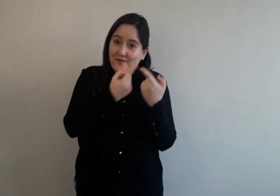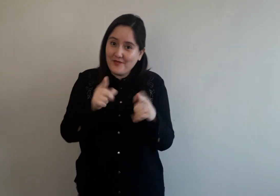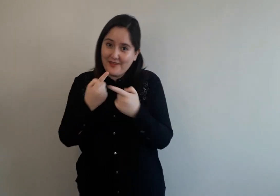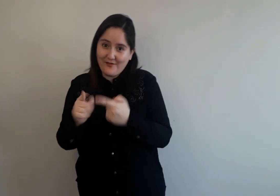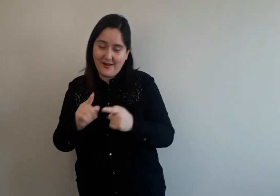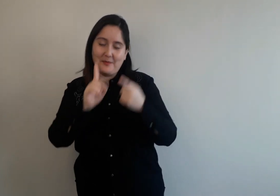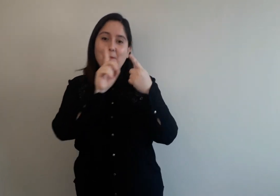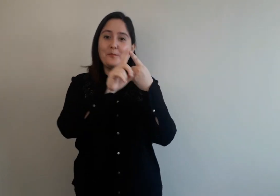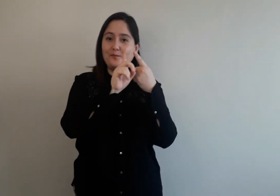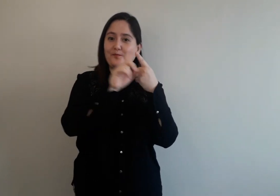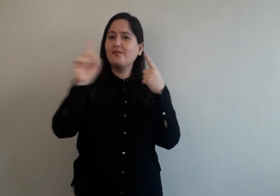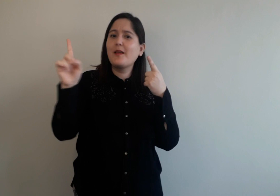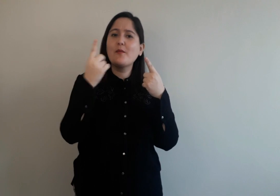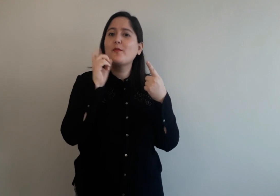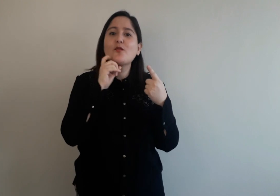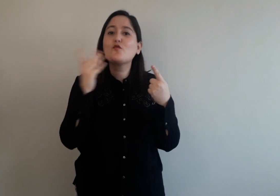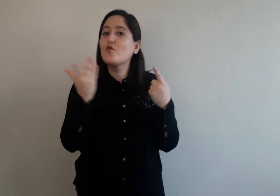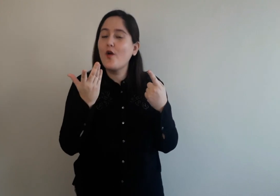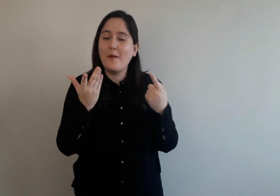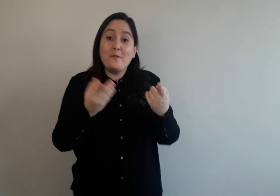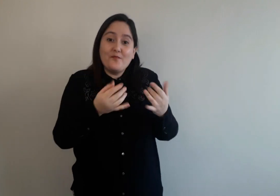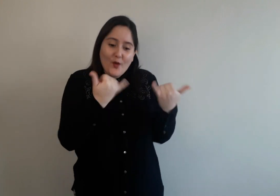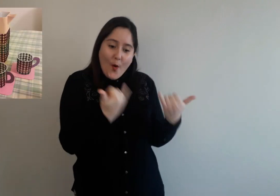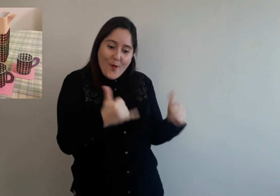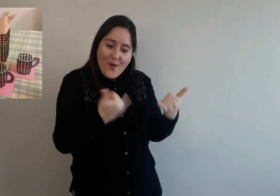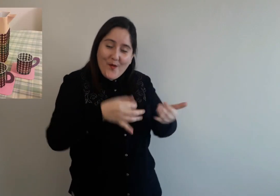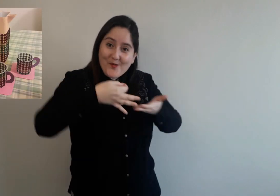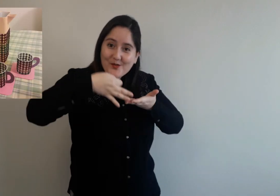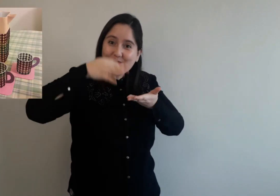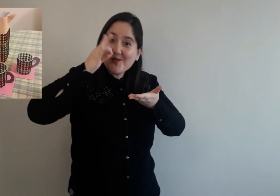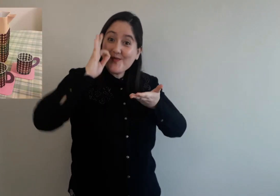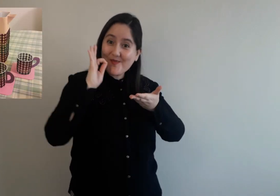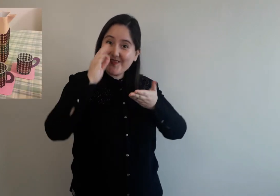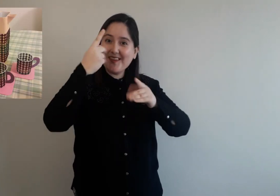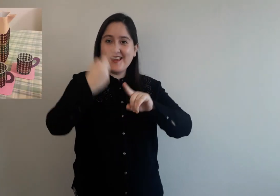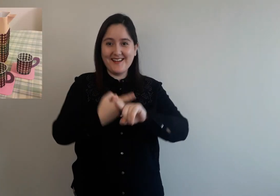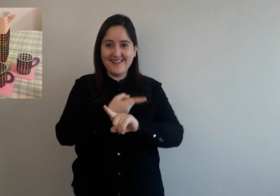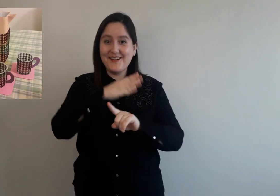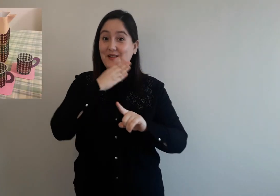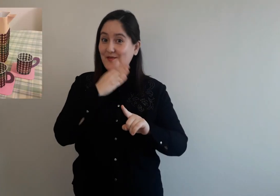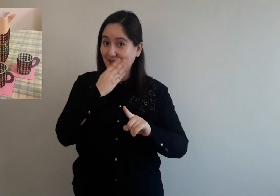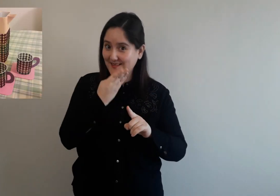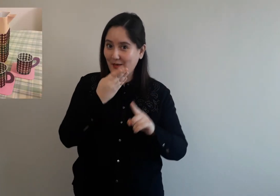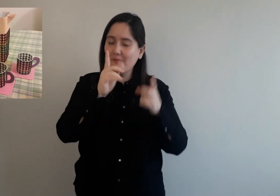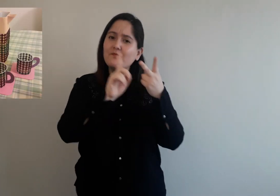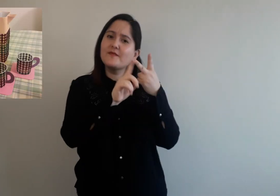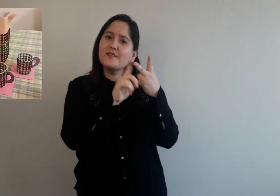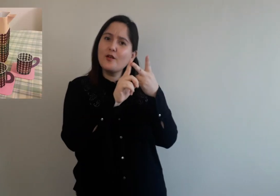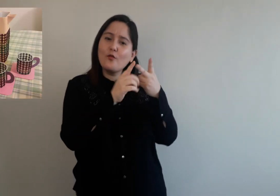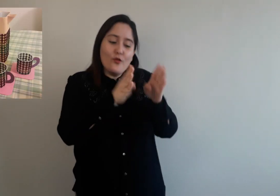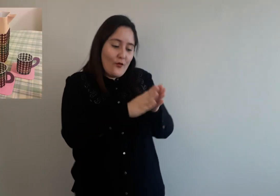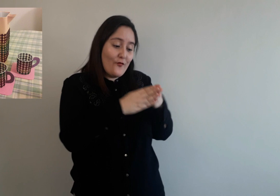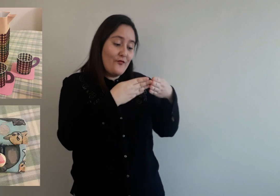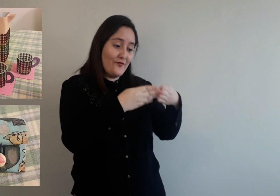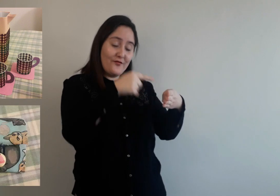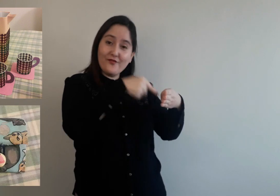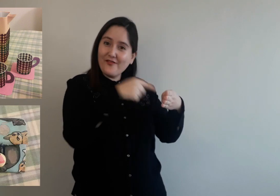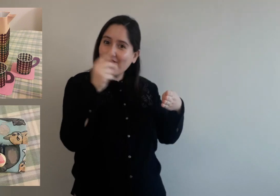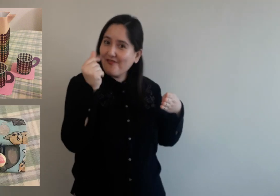El primero era de un juego de té con materiales reutilizados. Después, hicimos una